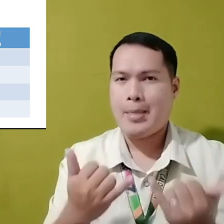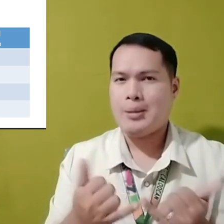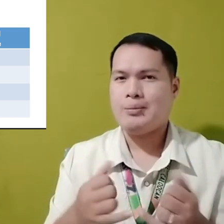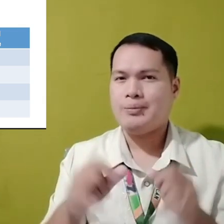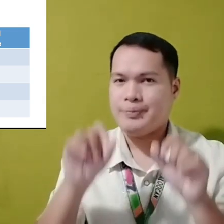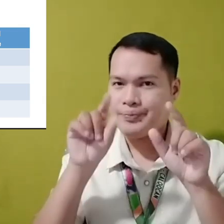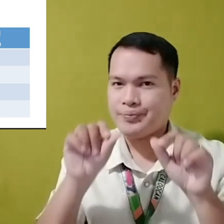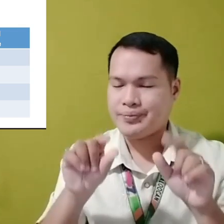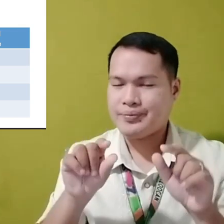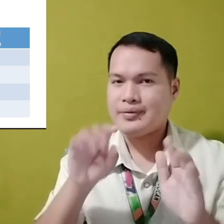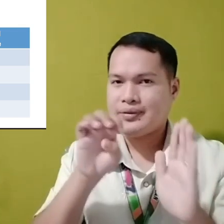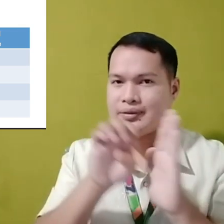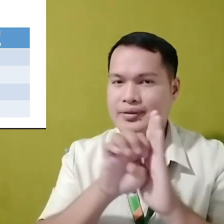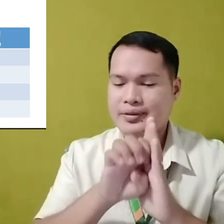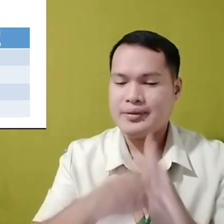Sample lang natin ang unang bahagi.